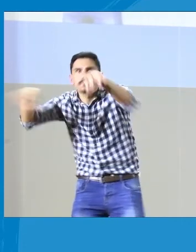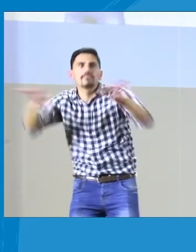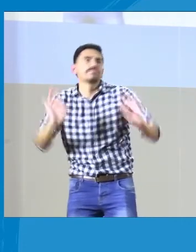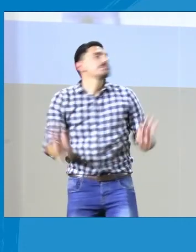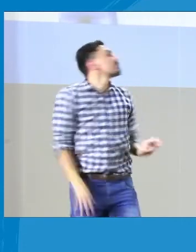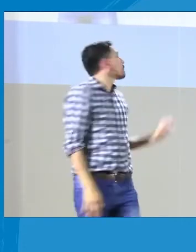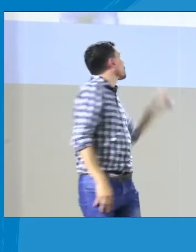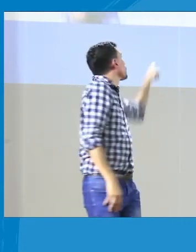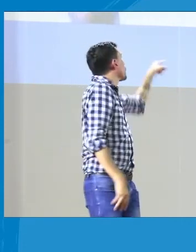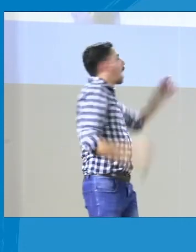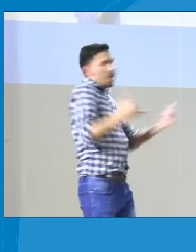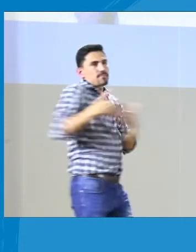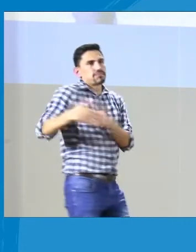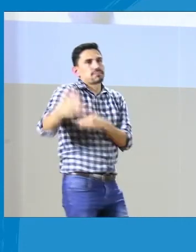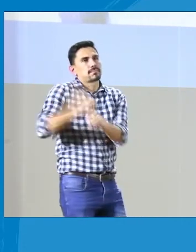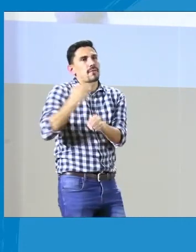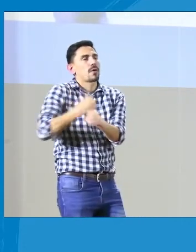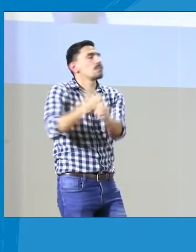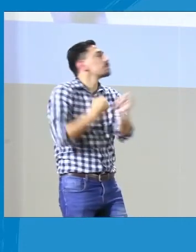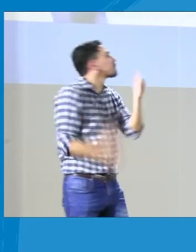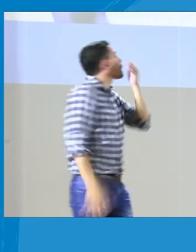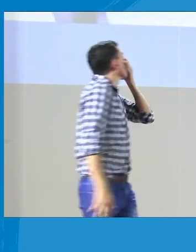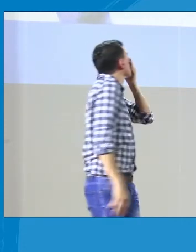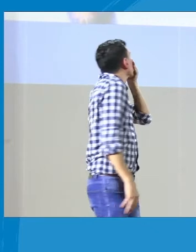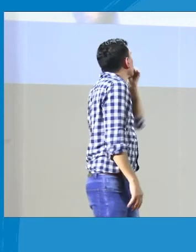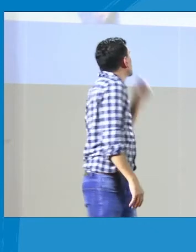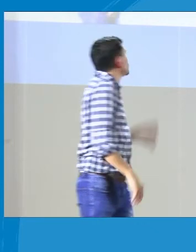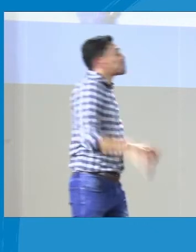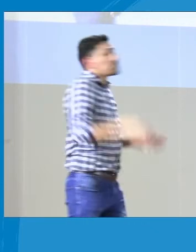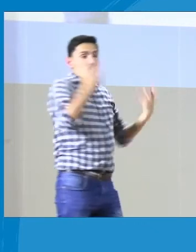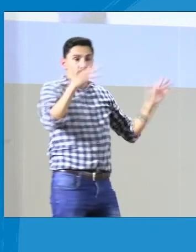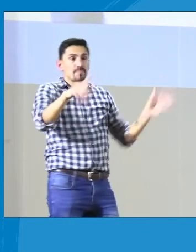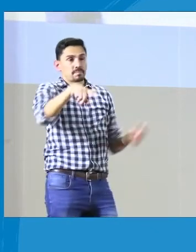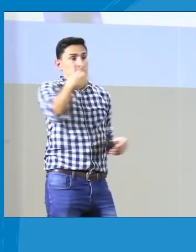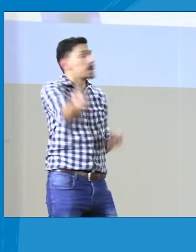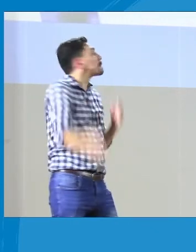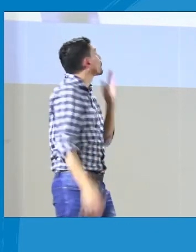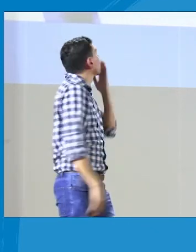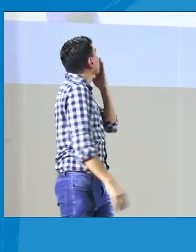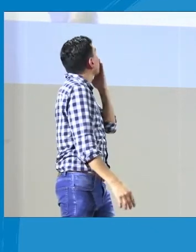cambios y estos ajustes razonables para seguir trabajando aquí en adelante. La siguiente, por favor.